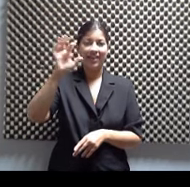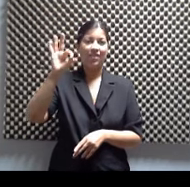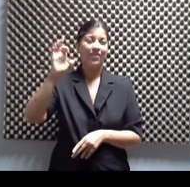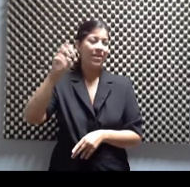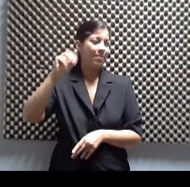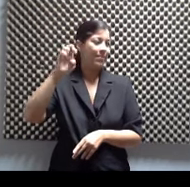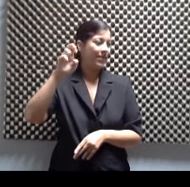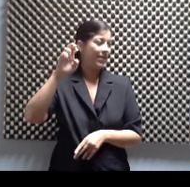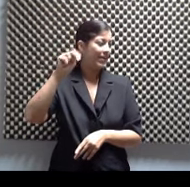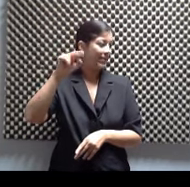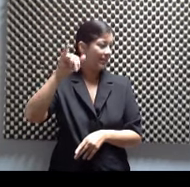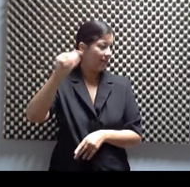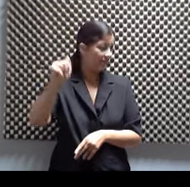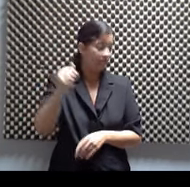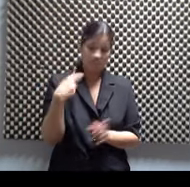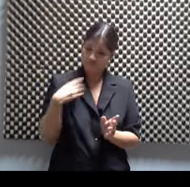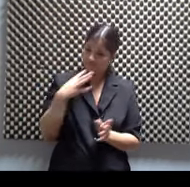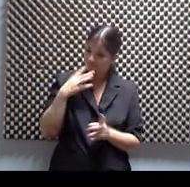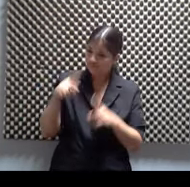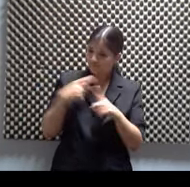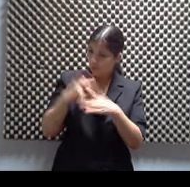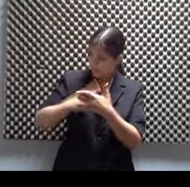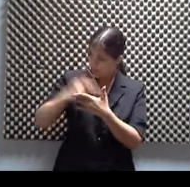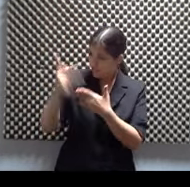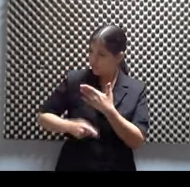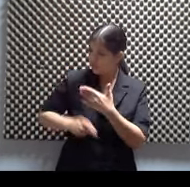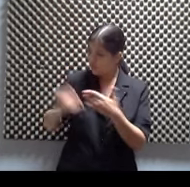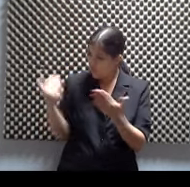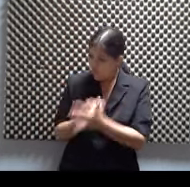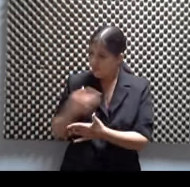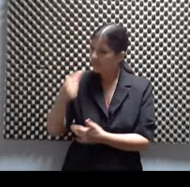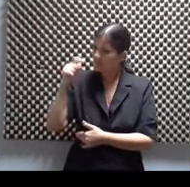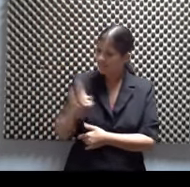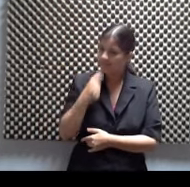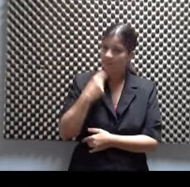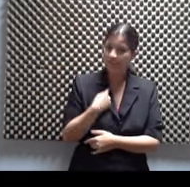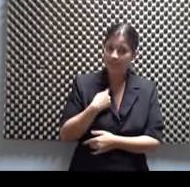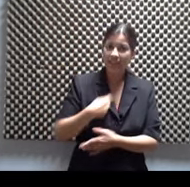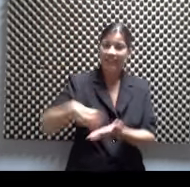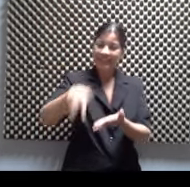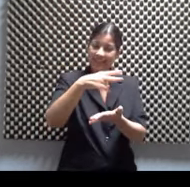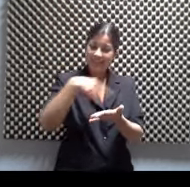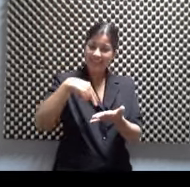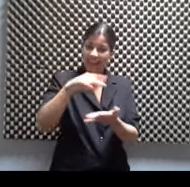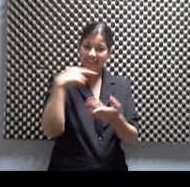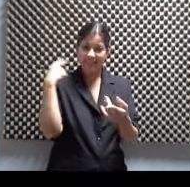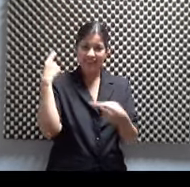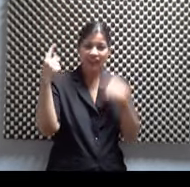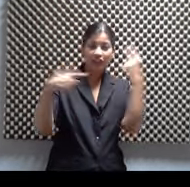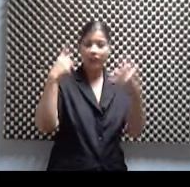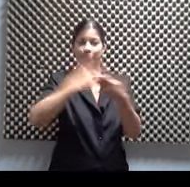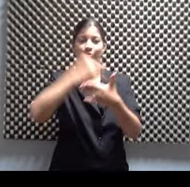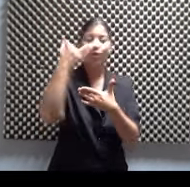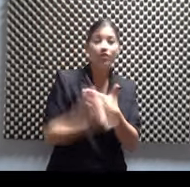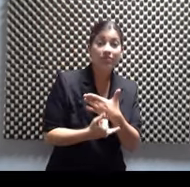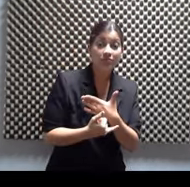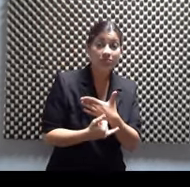Y entonces hay que hablar de esto. ¿Esto es todo un nuevo proyecto? ¿Tú me tienes que contar? Ahora esto es Dance Nuts Project. Esta es tu compañía, ¿no? Tu